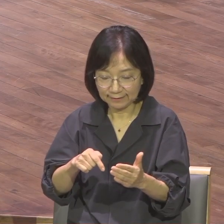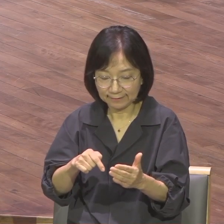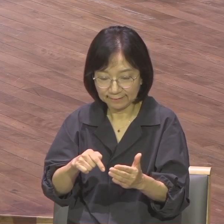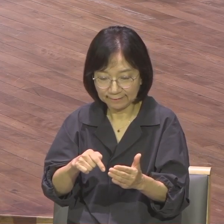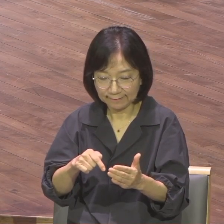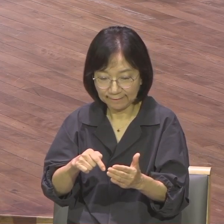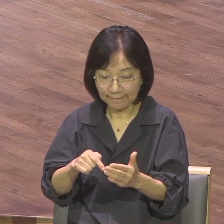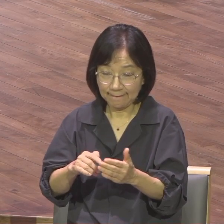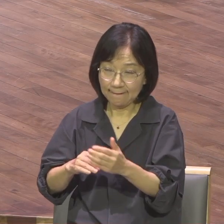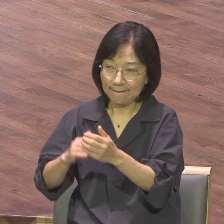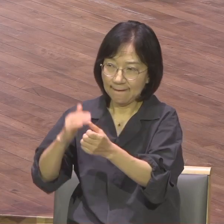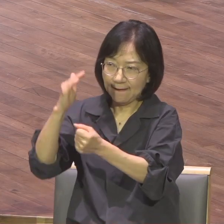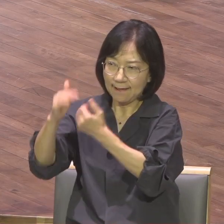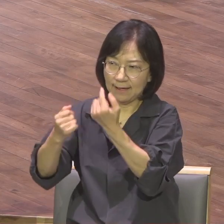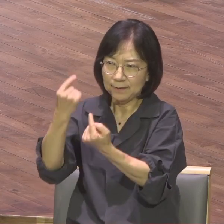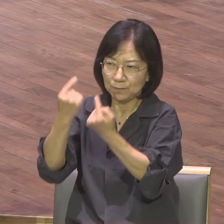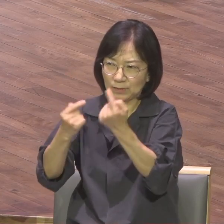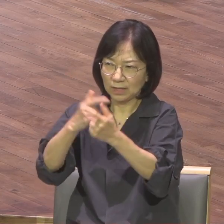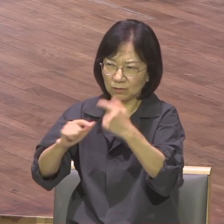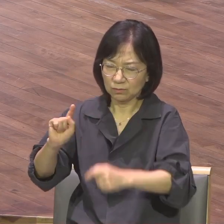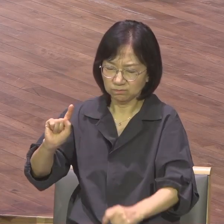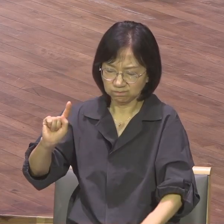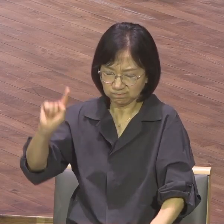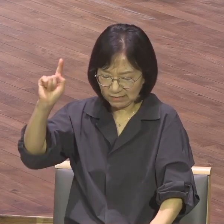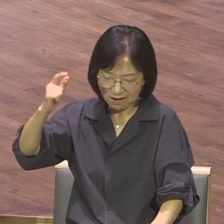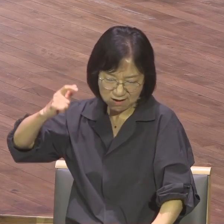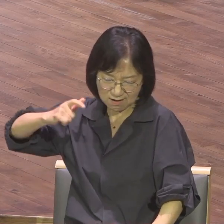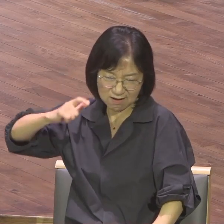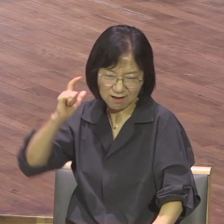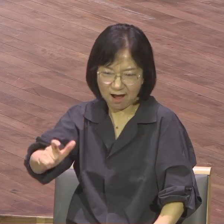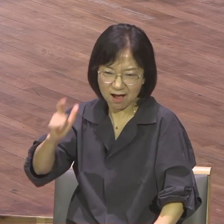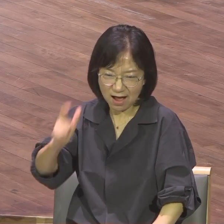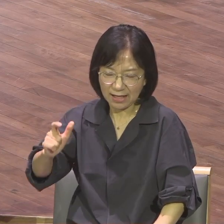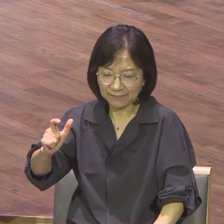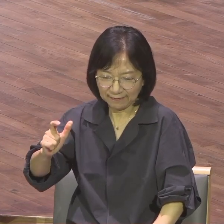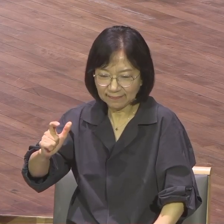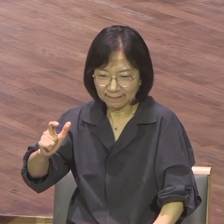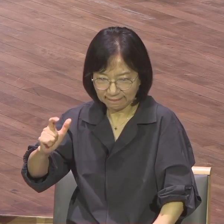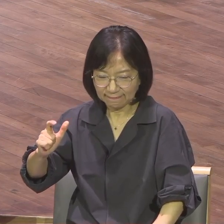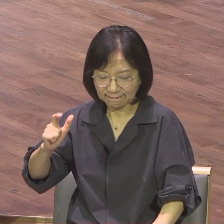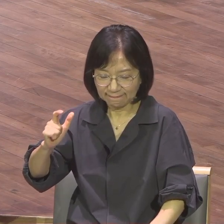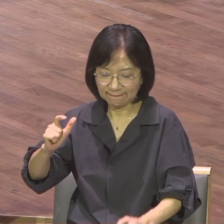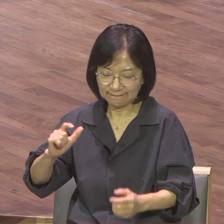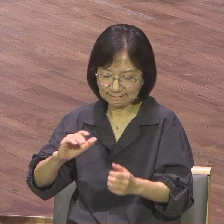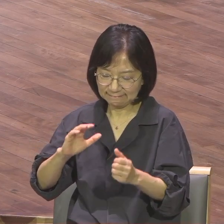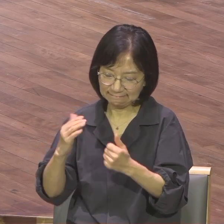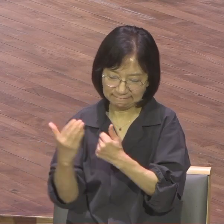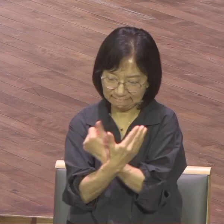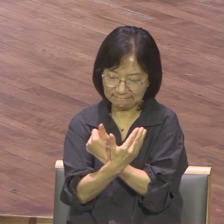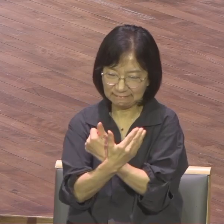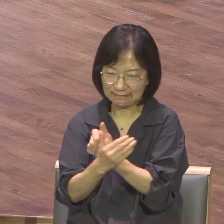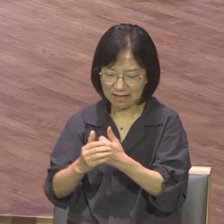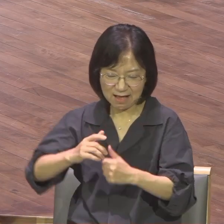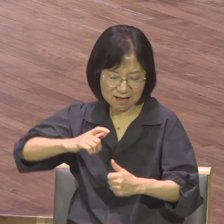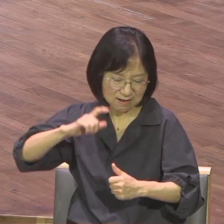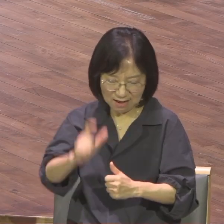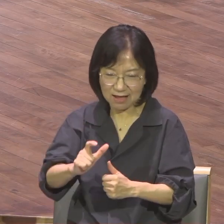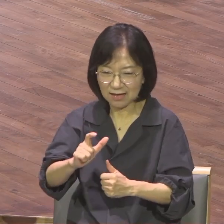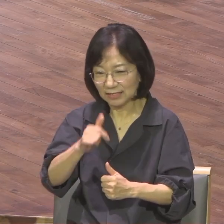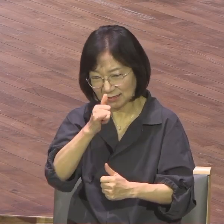하나님보다 더 높아져 있는 그리스도보다 더 높아져 있는 그리스도보다 더 높아져 있는 경고한